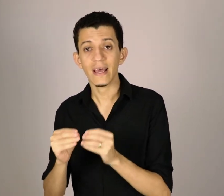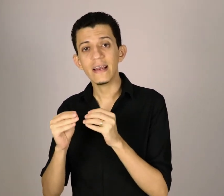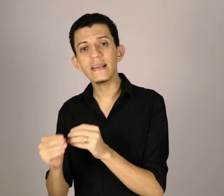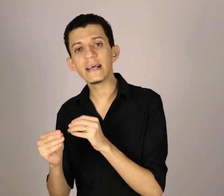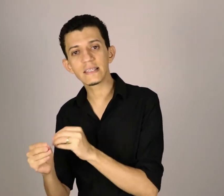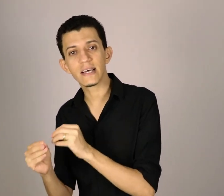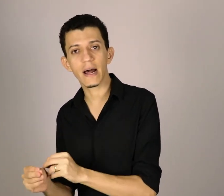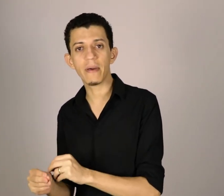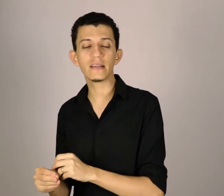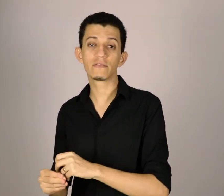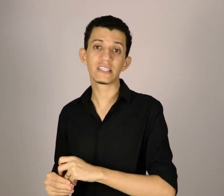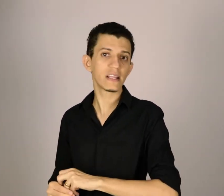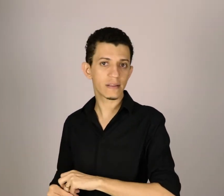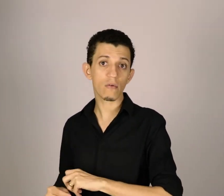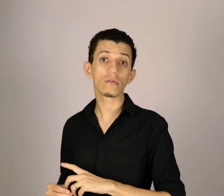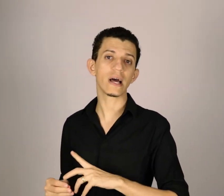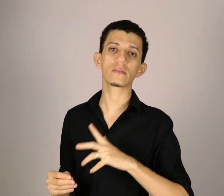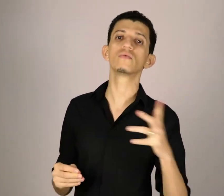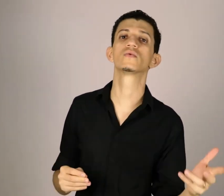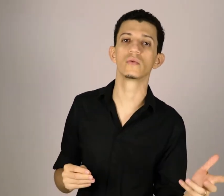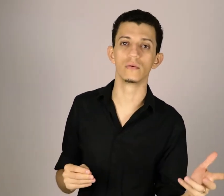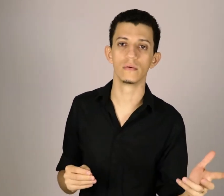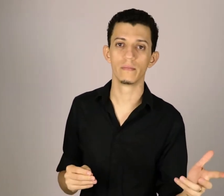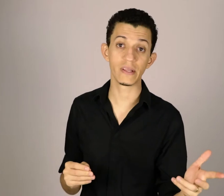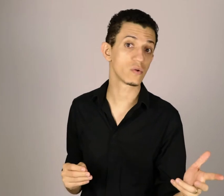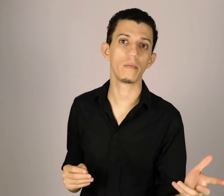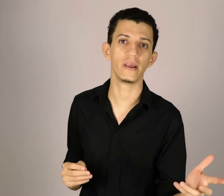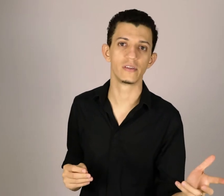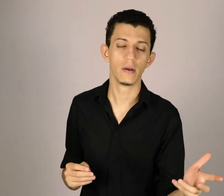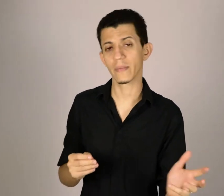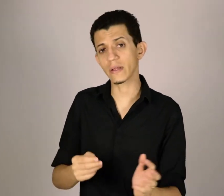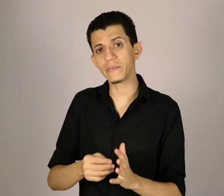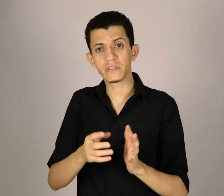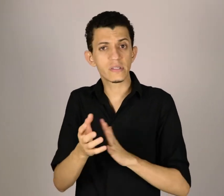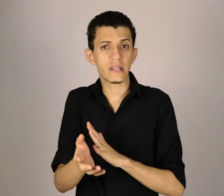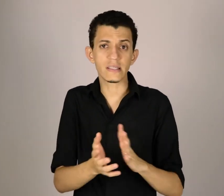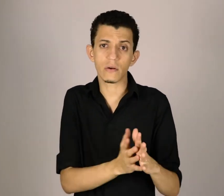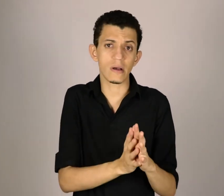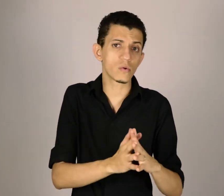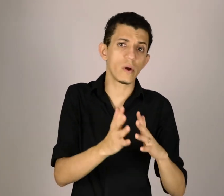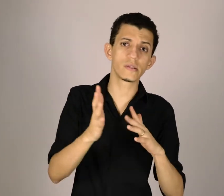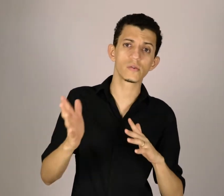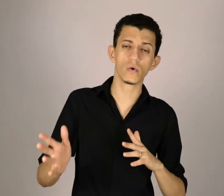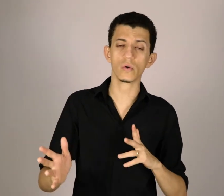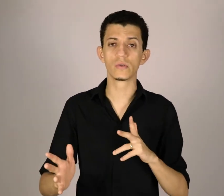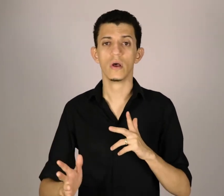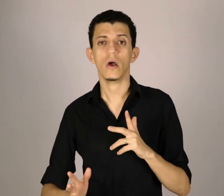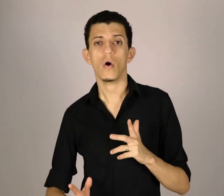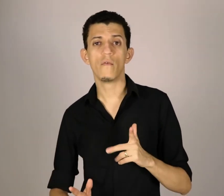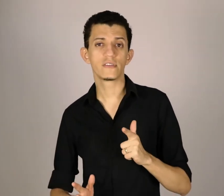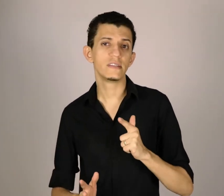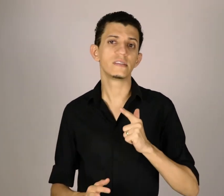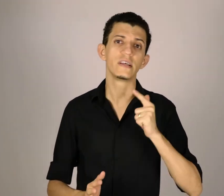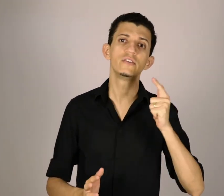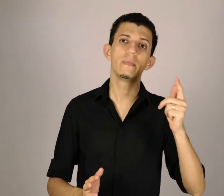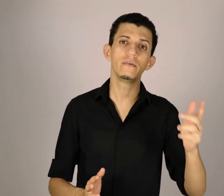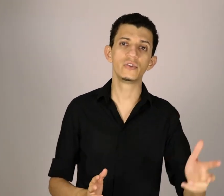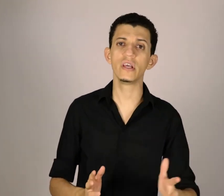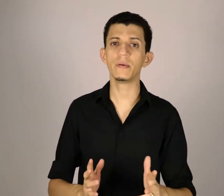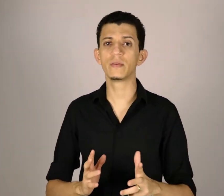necessariamente, que você tem que ter contato com o surdo, pessoalmente. Talvez na sua cidade você quase não conheça surdos, ou você ainda se sente meio tímido,